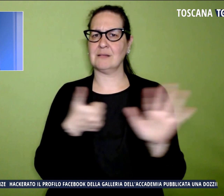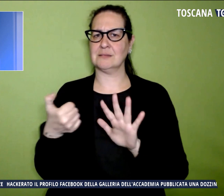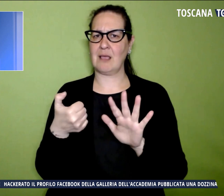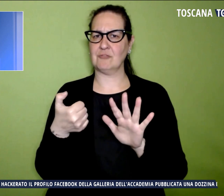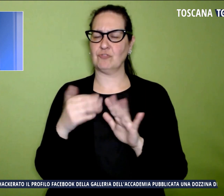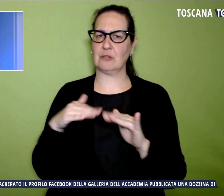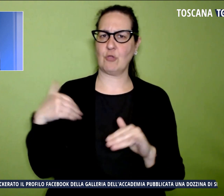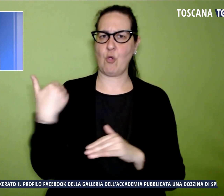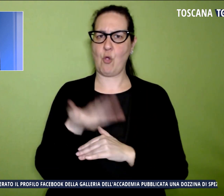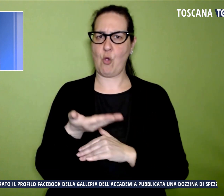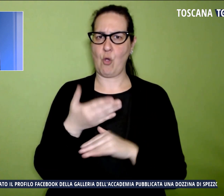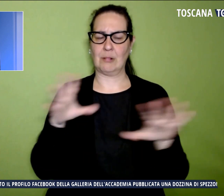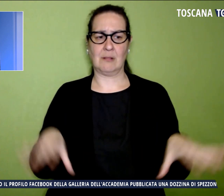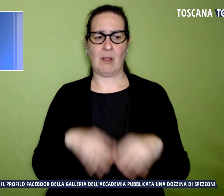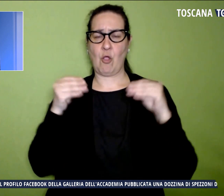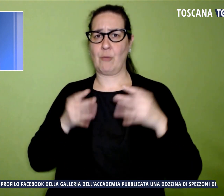dell'epidemia.